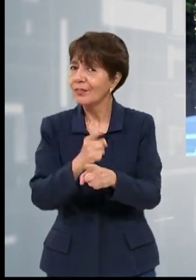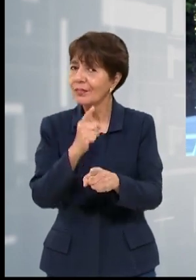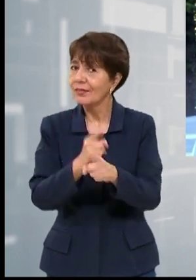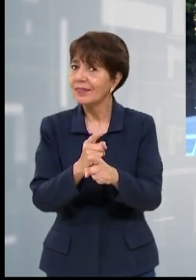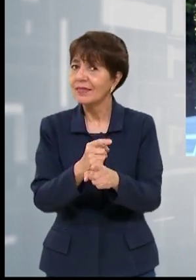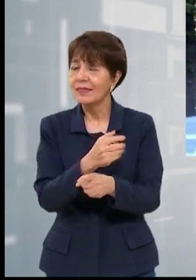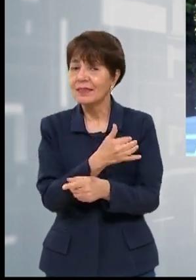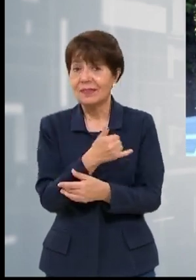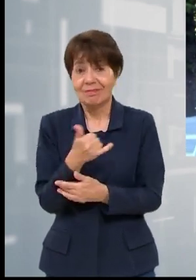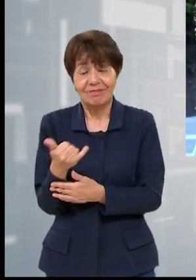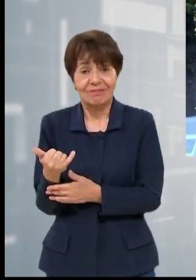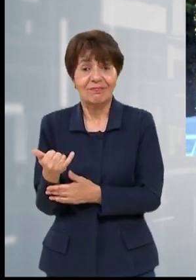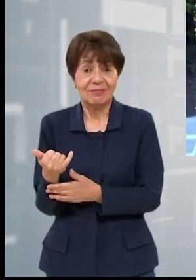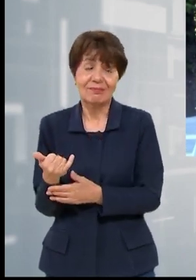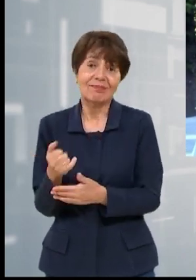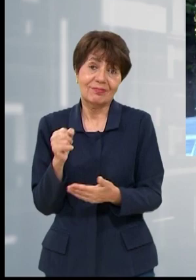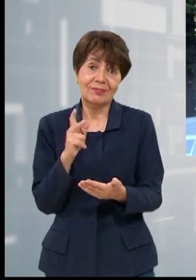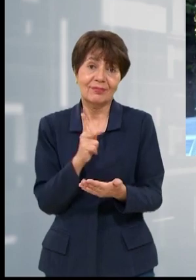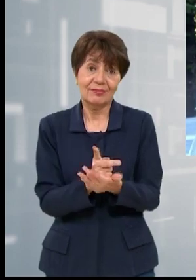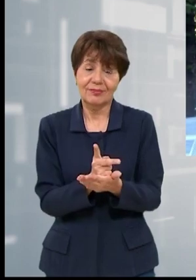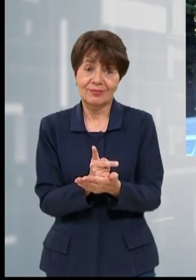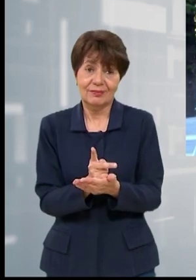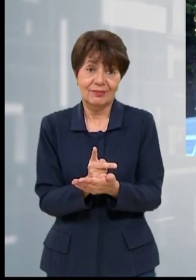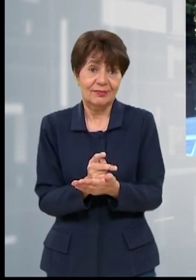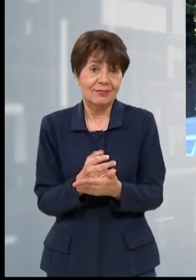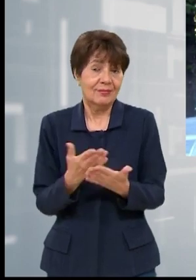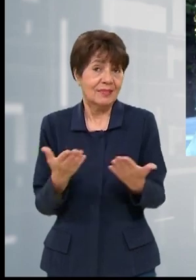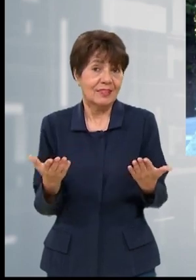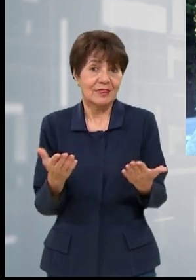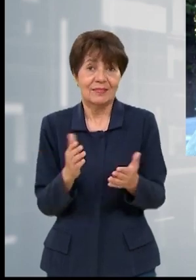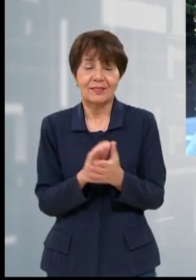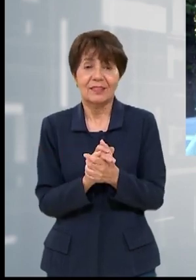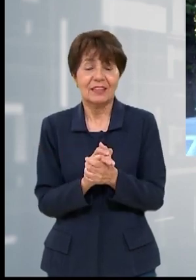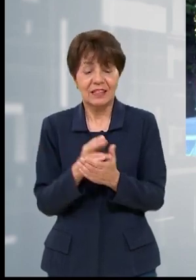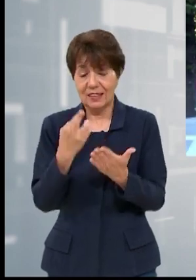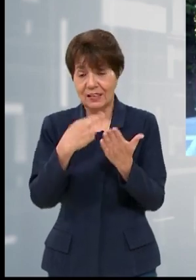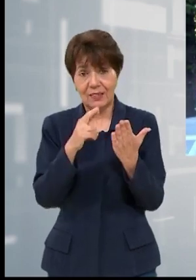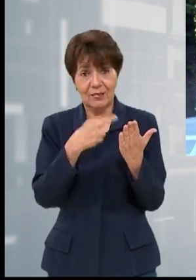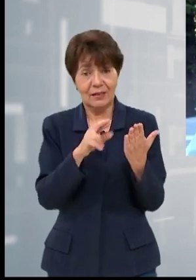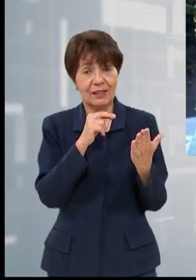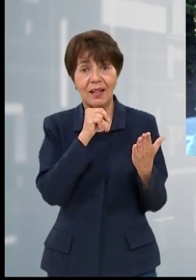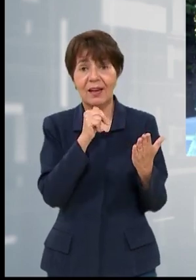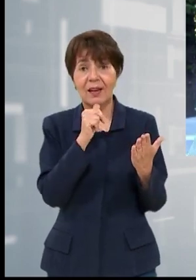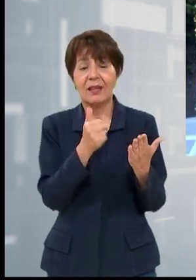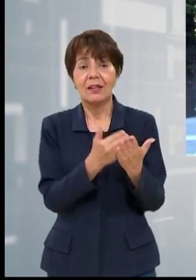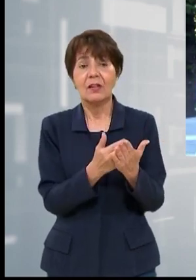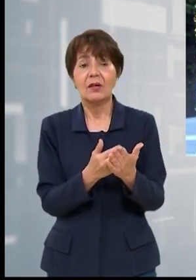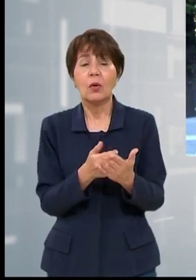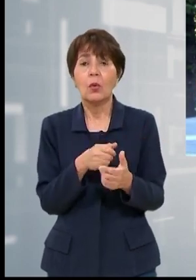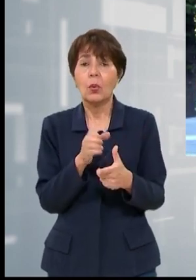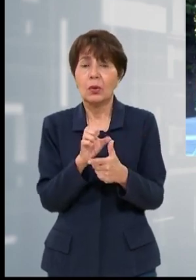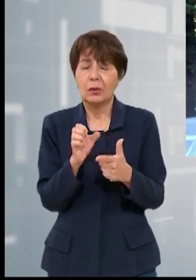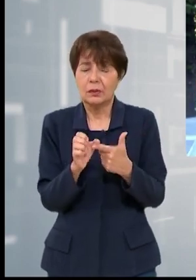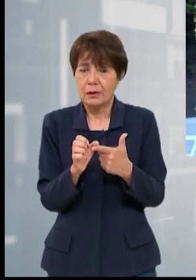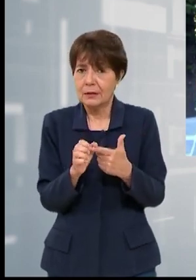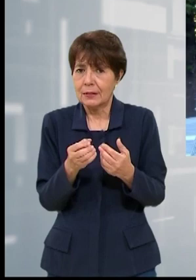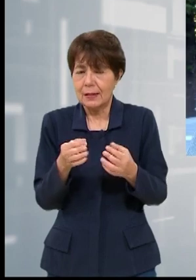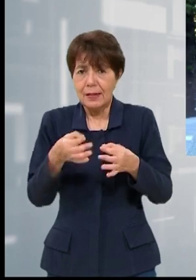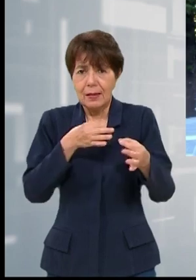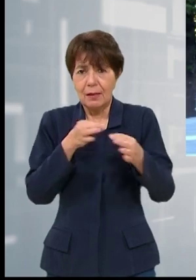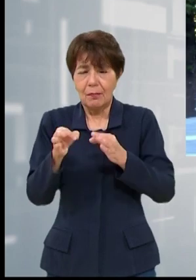correcta, fueron aprobados a Matacaballo y muchos de ellos bajo un manto de opacidad